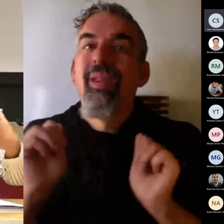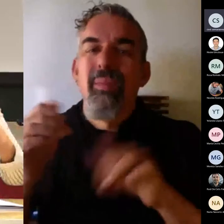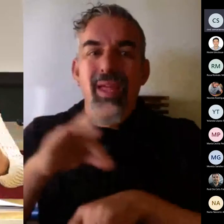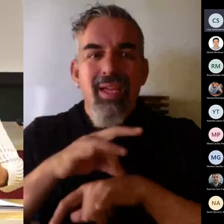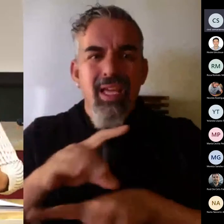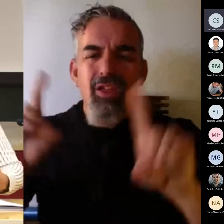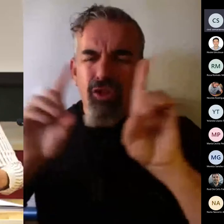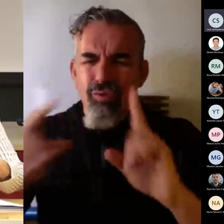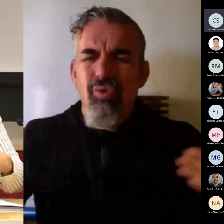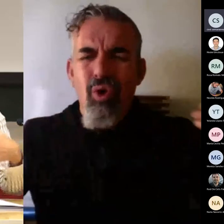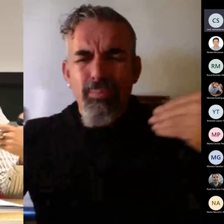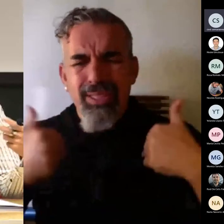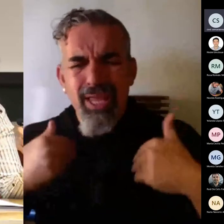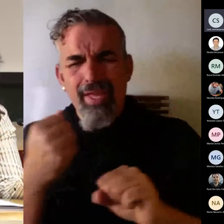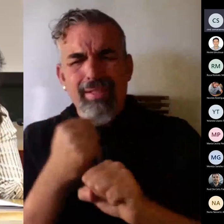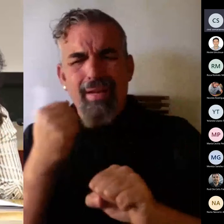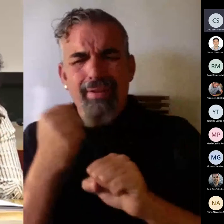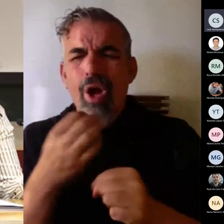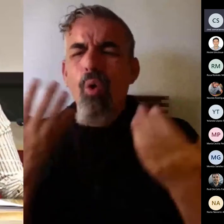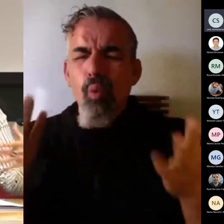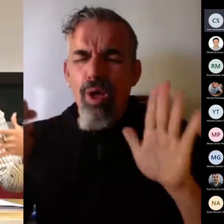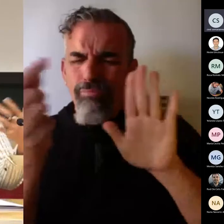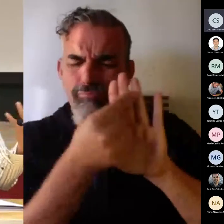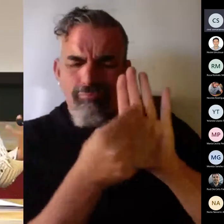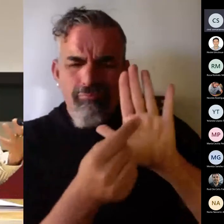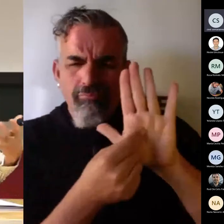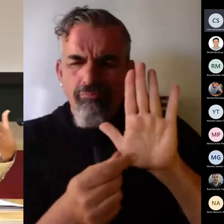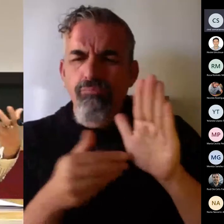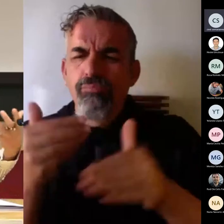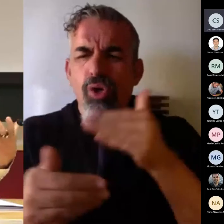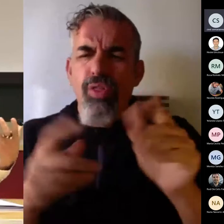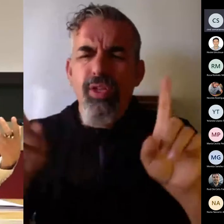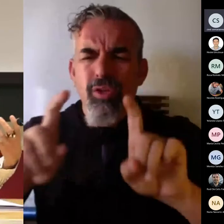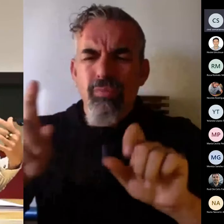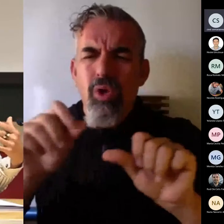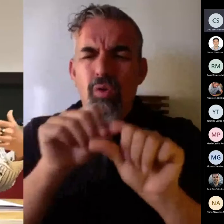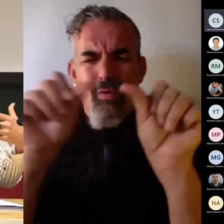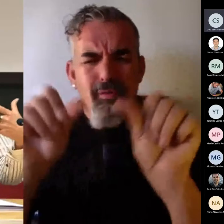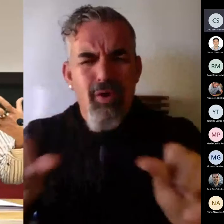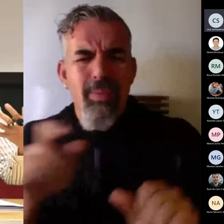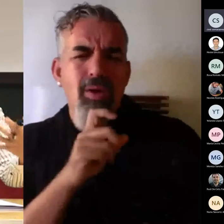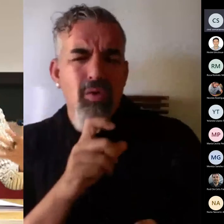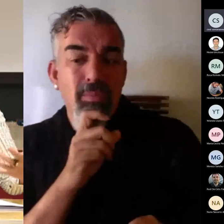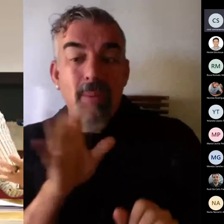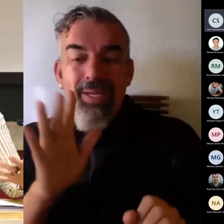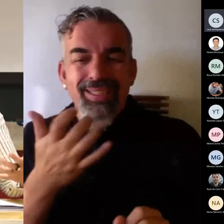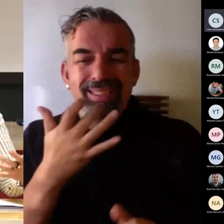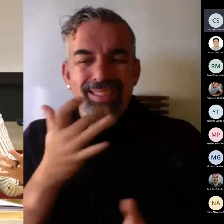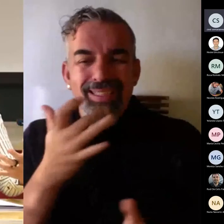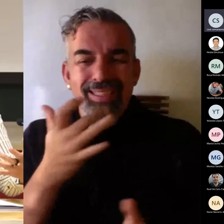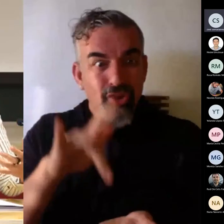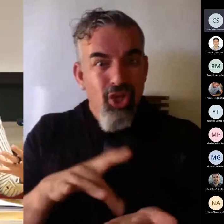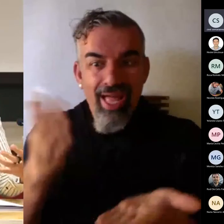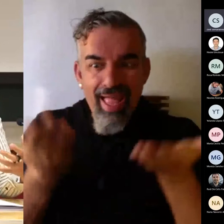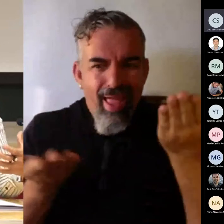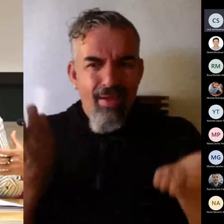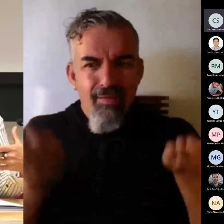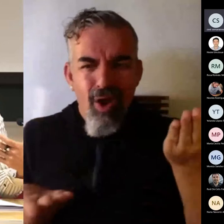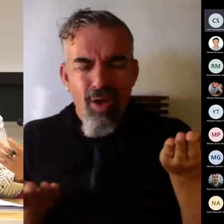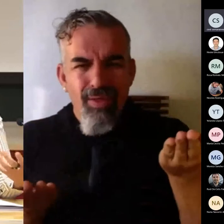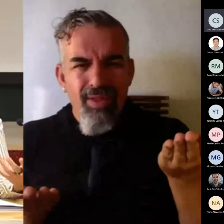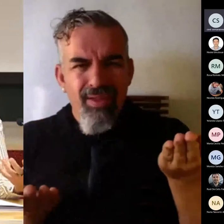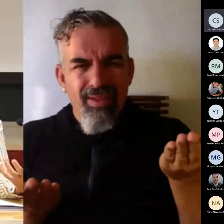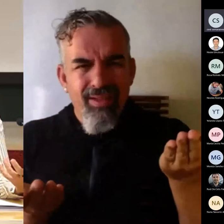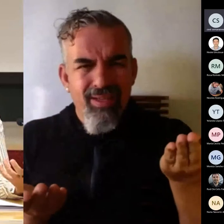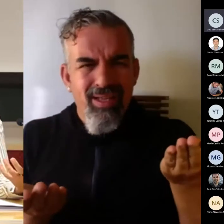estas son las competencias que vamos a trabajar, lo vamos a hacer de esta manera, los alumnos sí, pero cuando hablas de la evaluación, de cómo